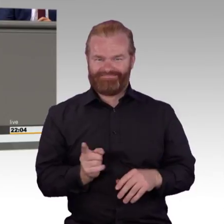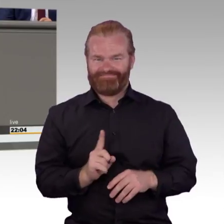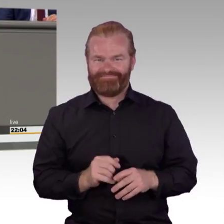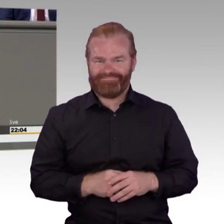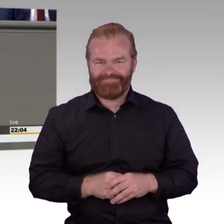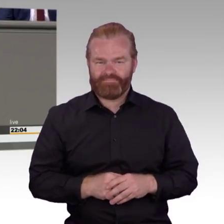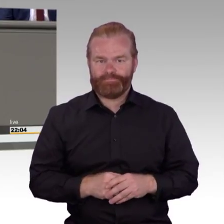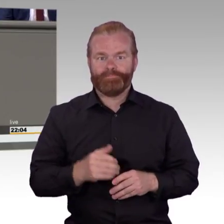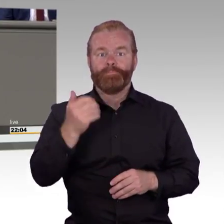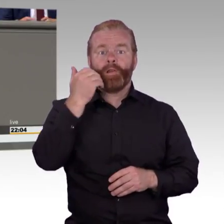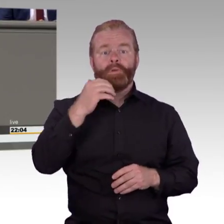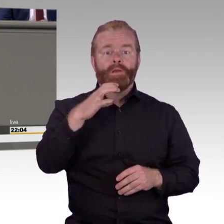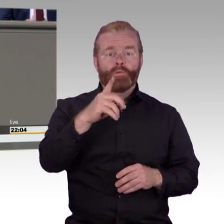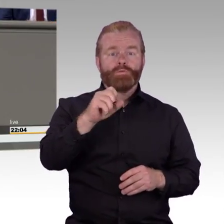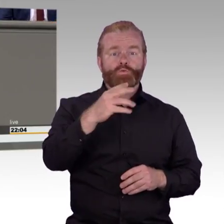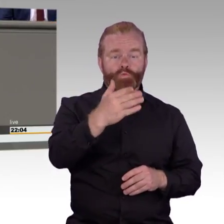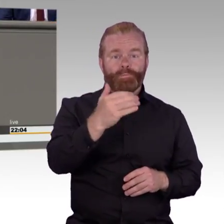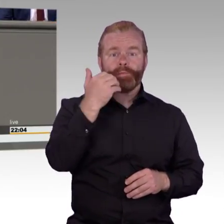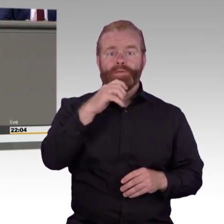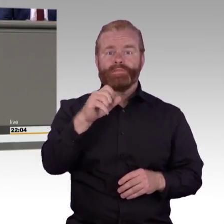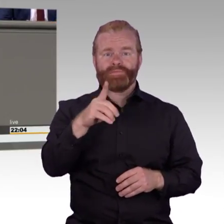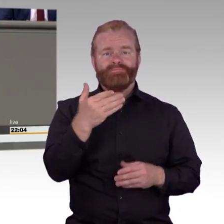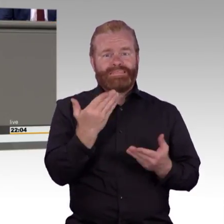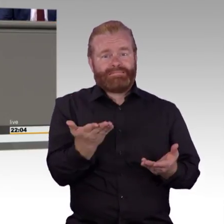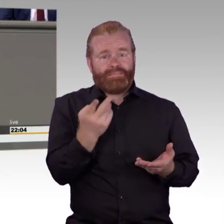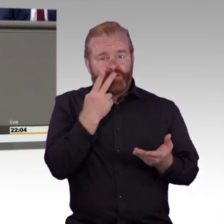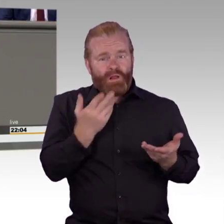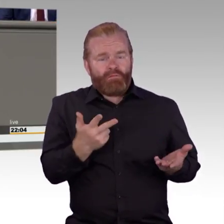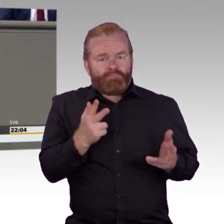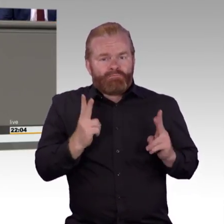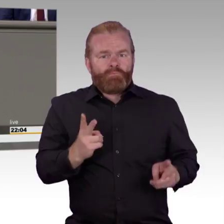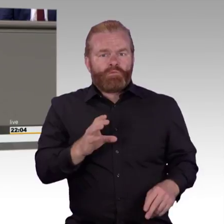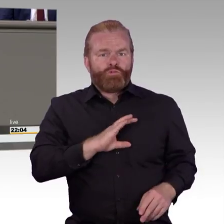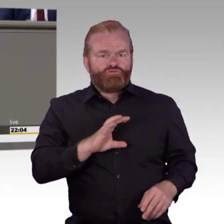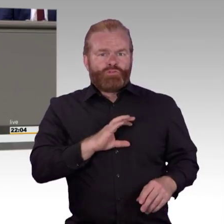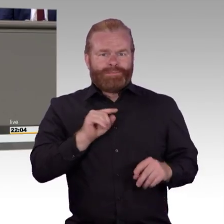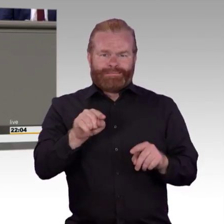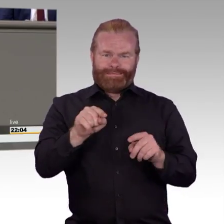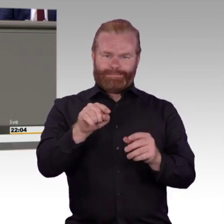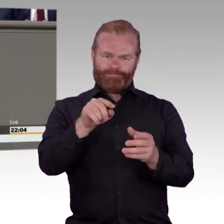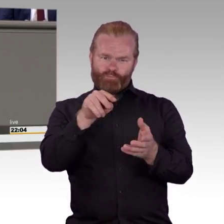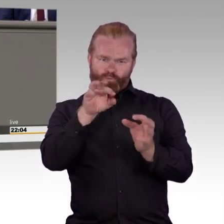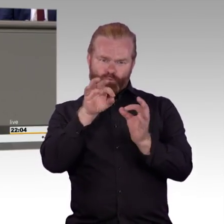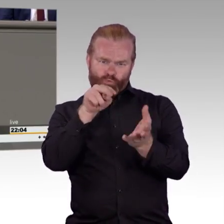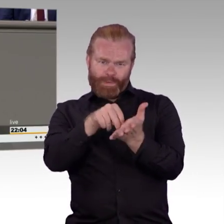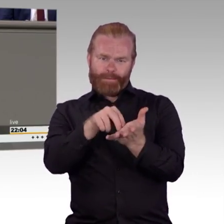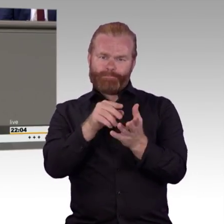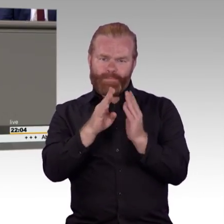dann auch sagen, das haben meine Vorredner schon gesagt, dass die Umsetzung tatsächlich an bestimmten Stellen hinter, sogar hinter der